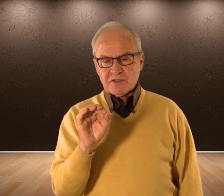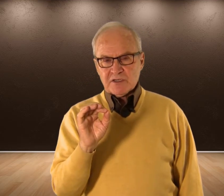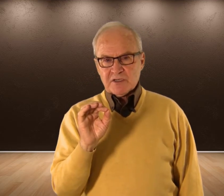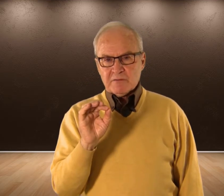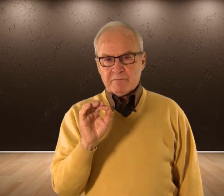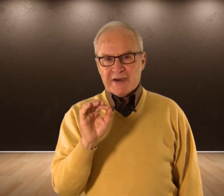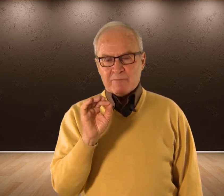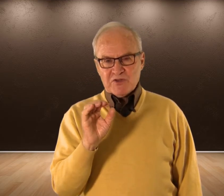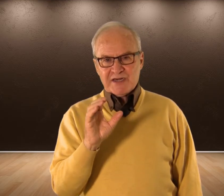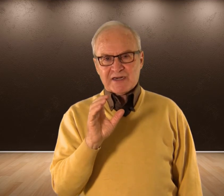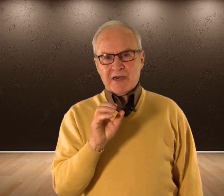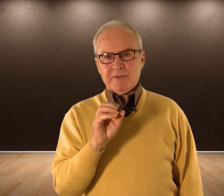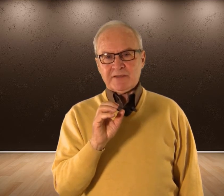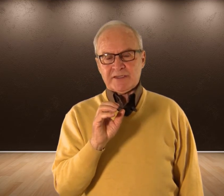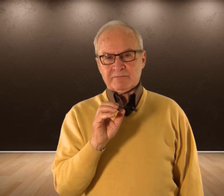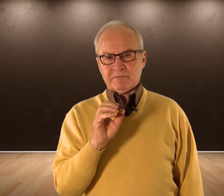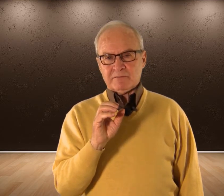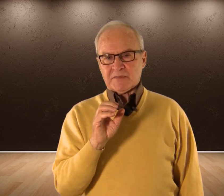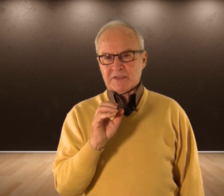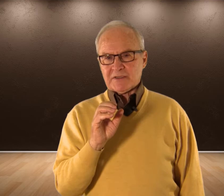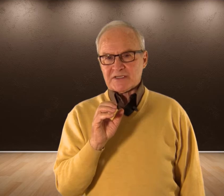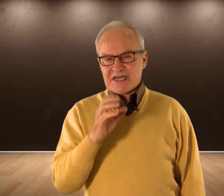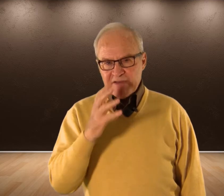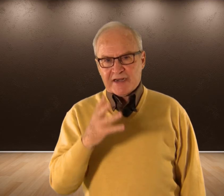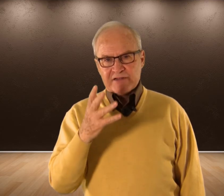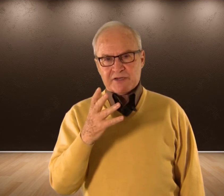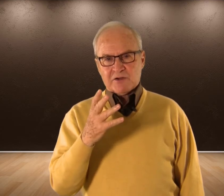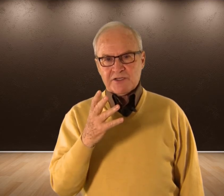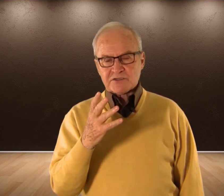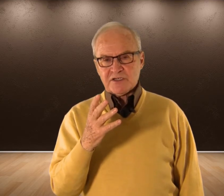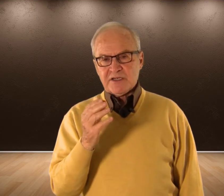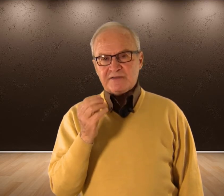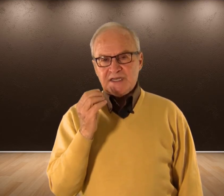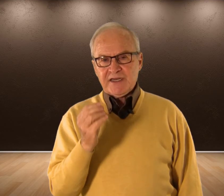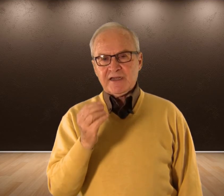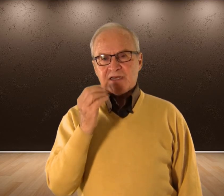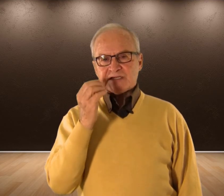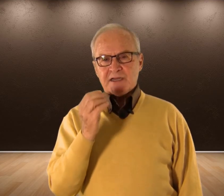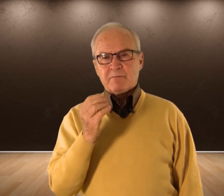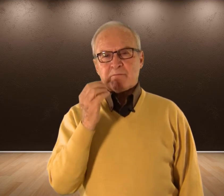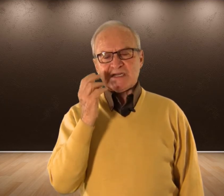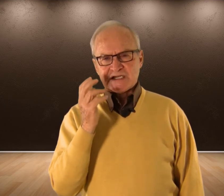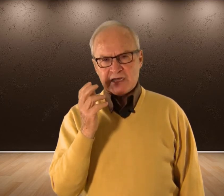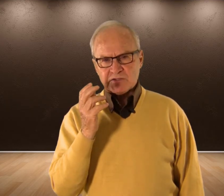Para poder realmente Saber qué hacer con ellos Tienen que ser Pensados